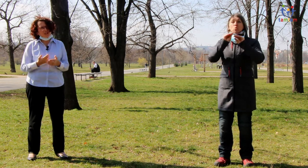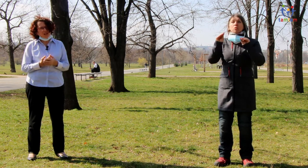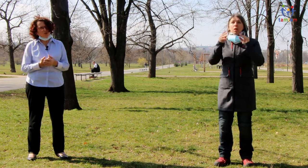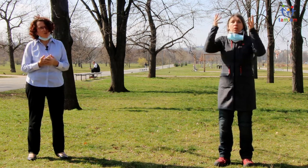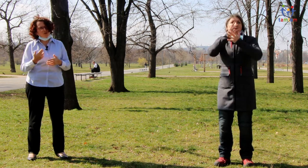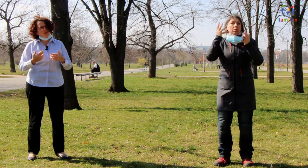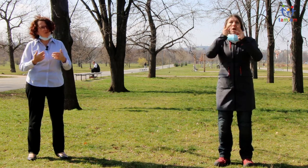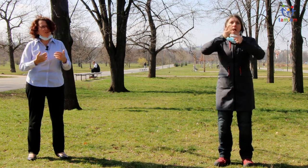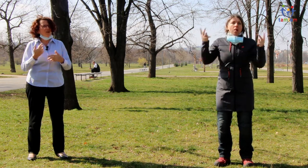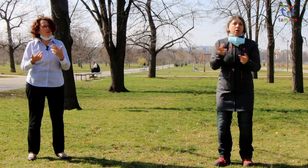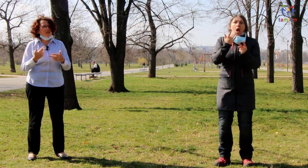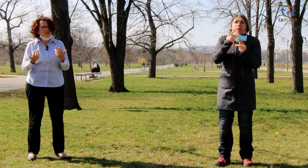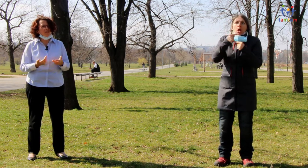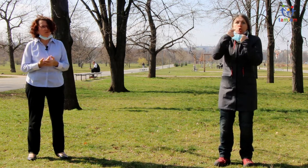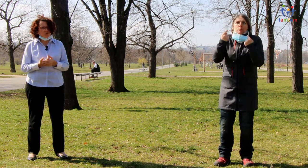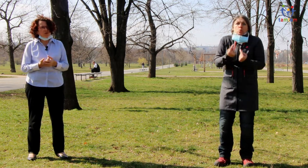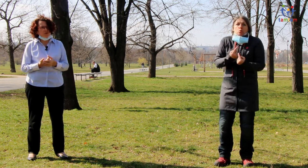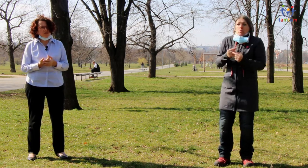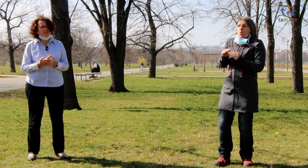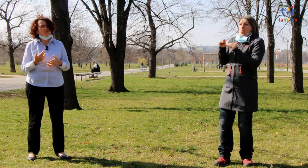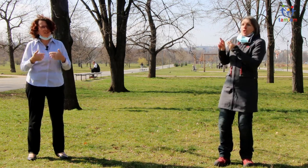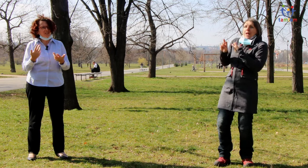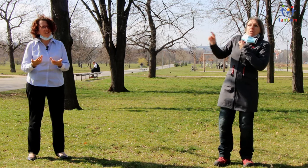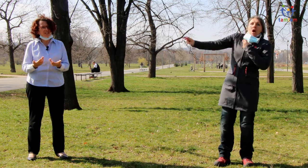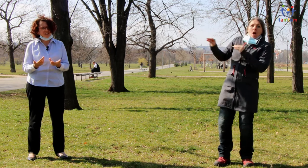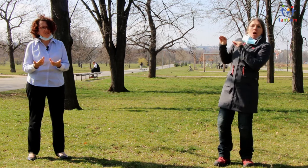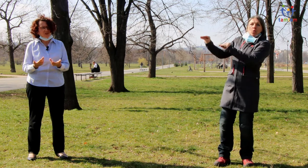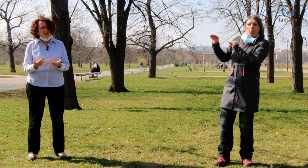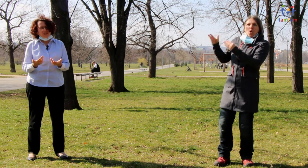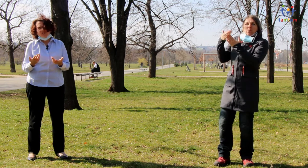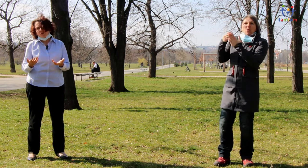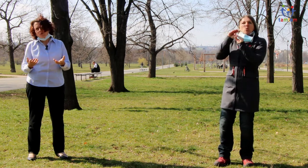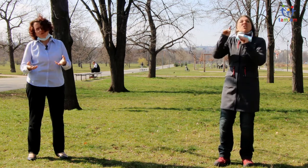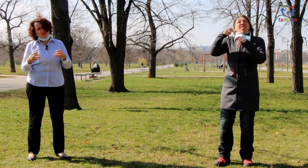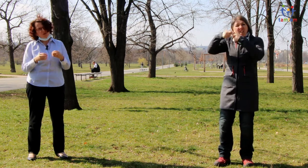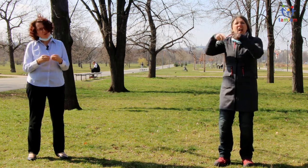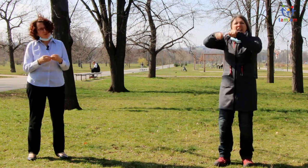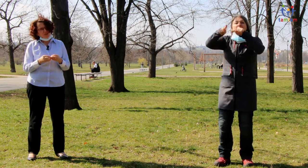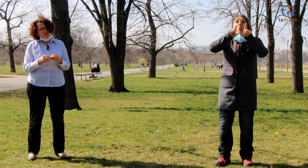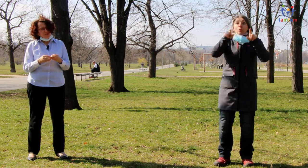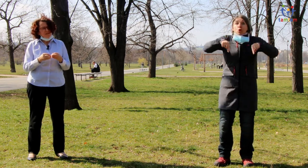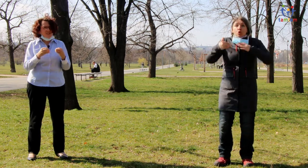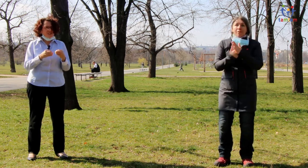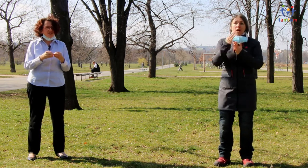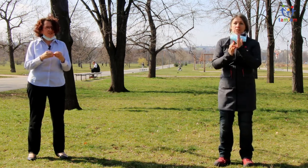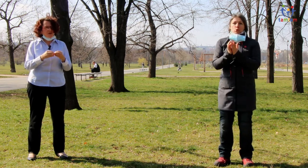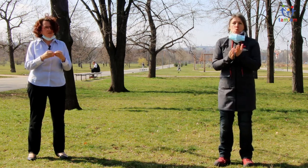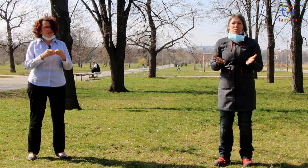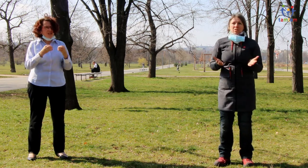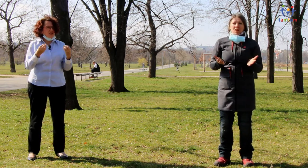nadálku. Oni to neumí, nemají s tím zkušenost a sami si hledají cesty. Takže pokud vy jako rodiče vidíte, že třeba to zadání